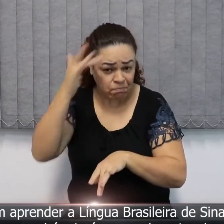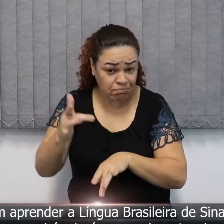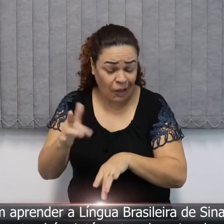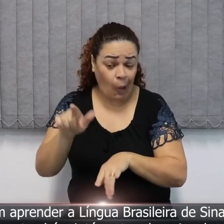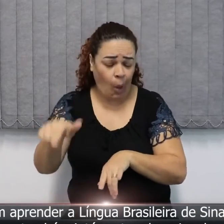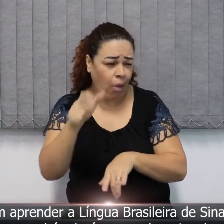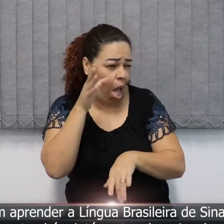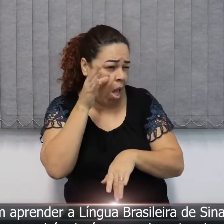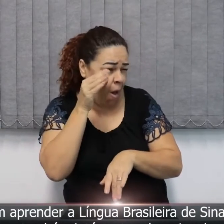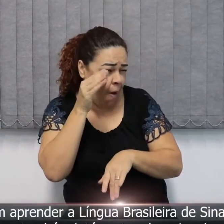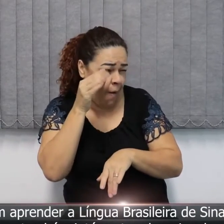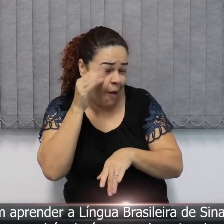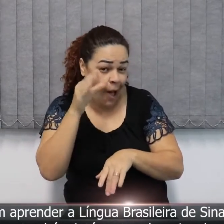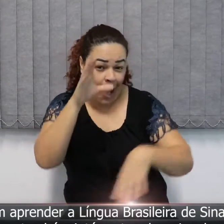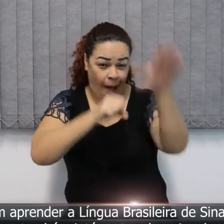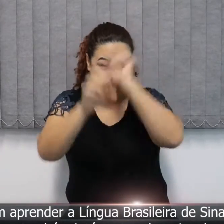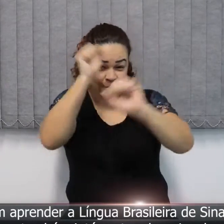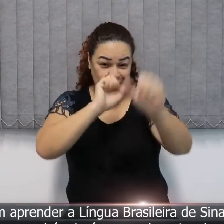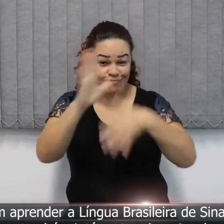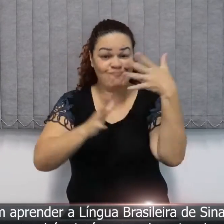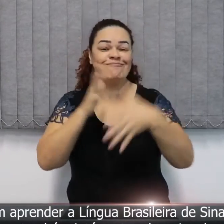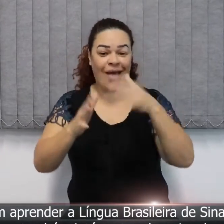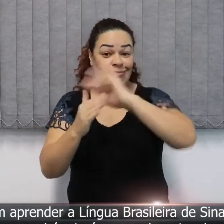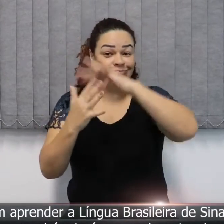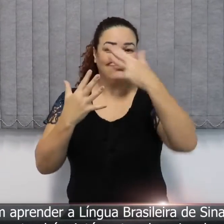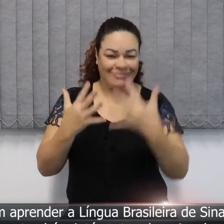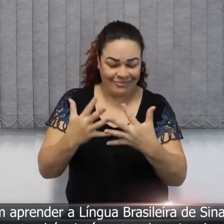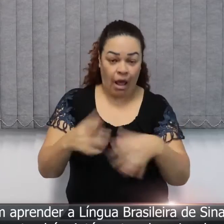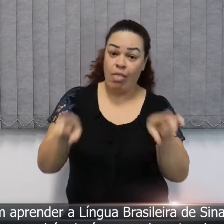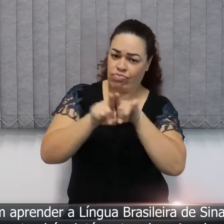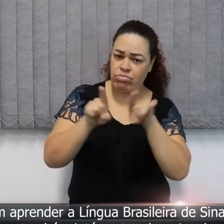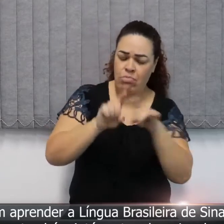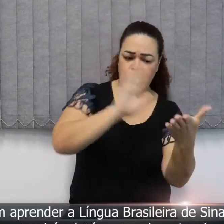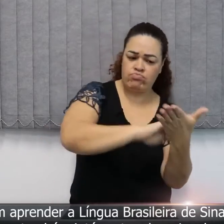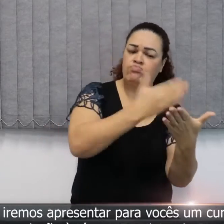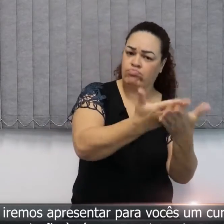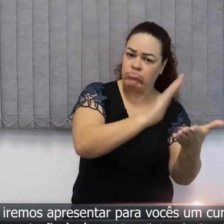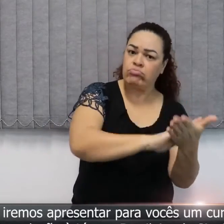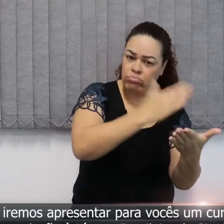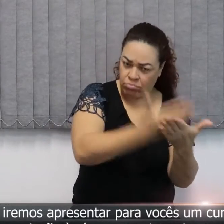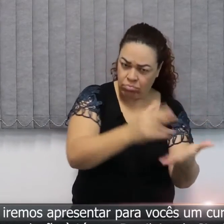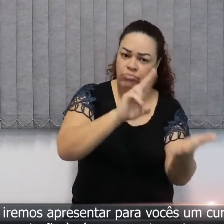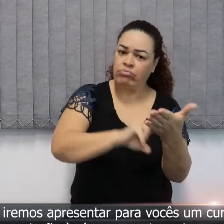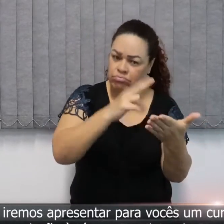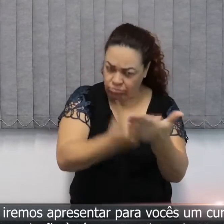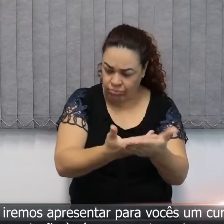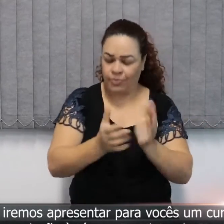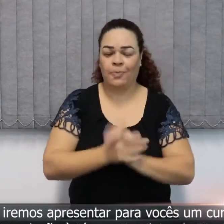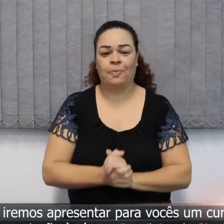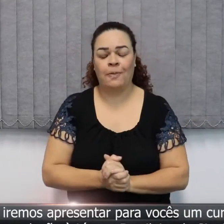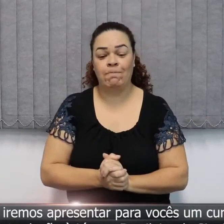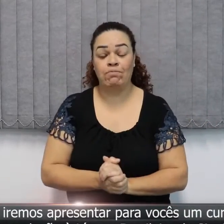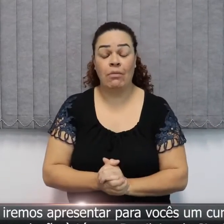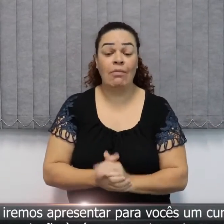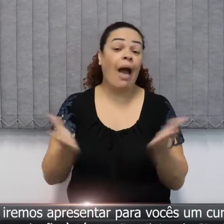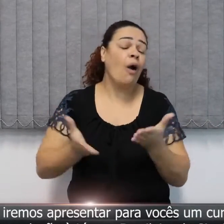sinais e também em intérprete educacional. Nós iremos apresentar para vocês um curso de